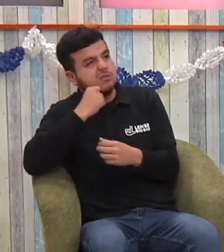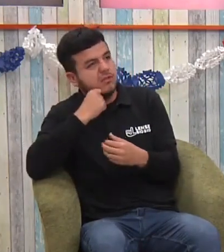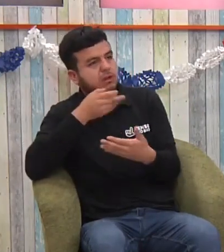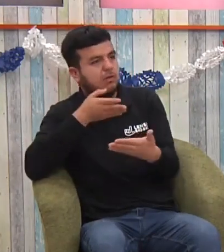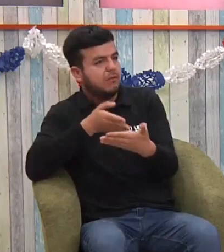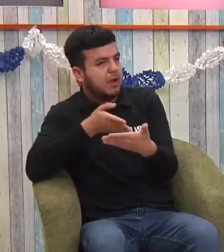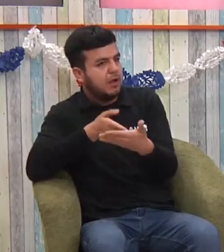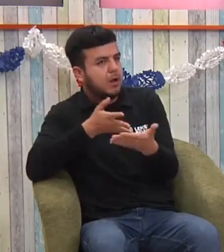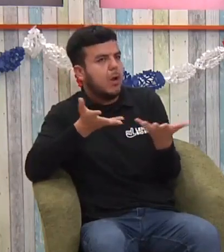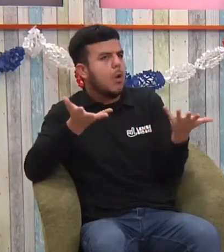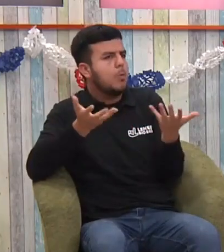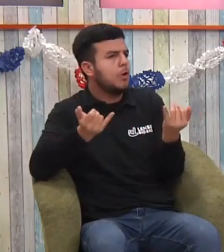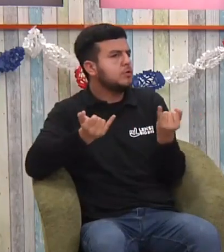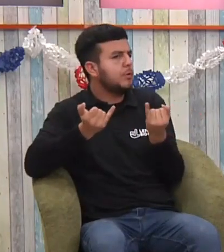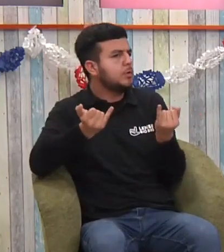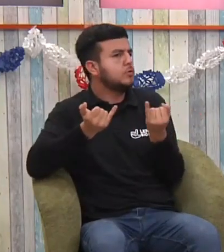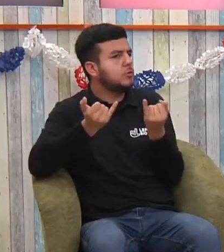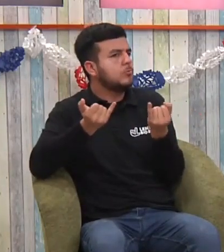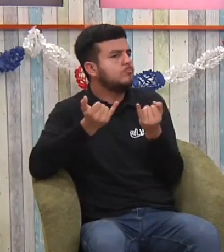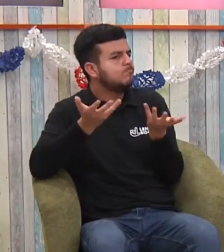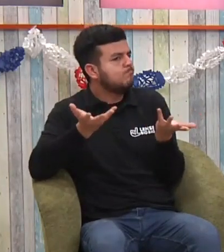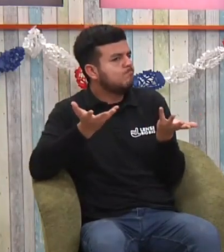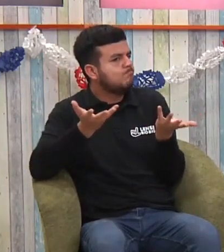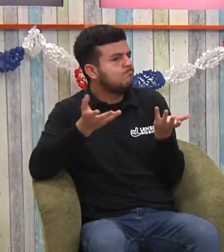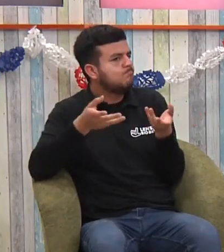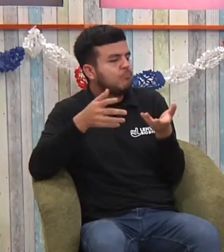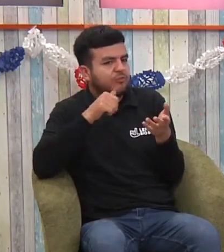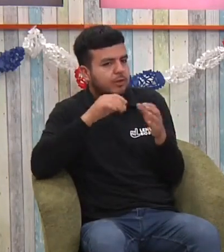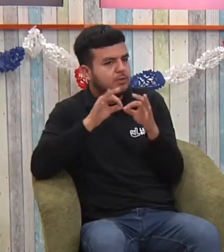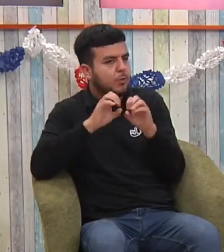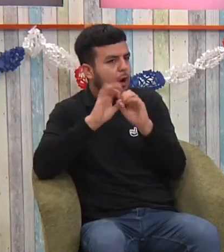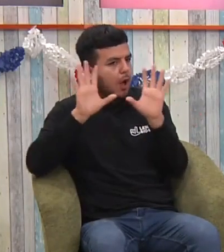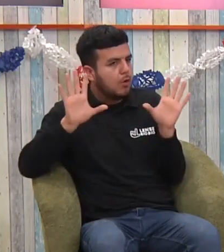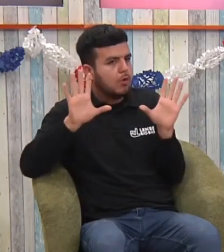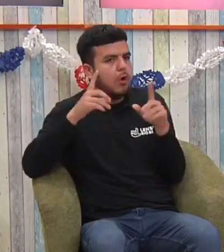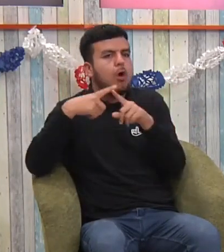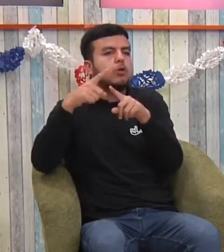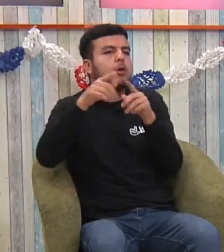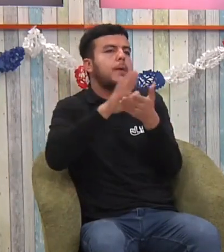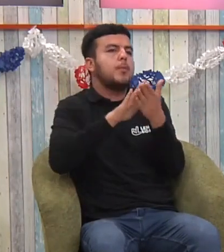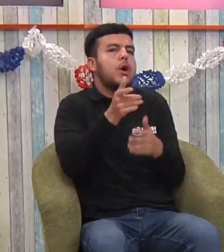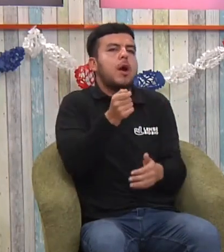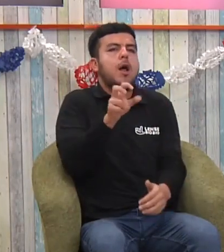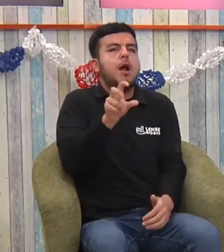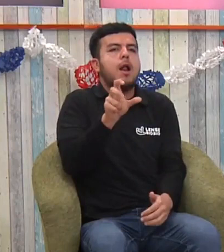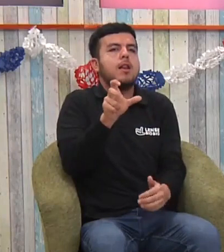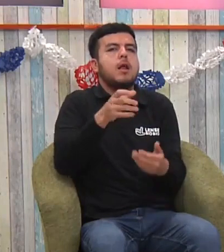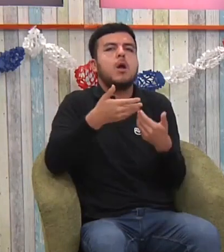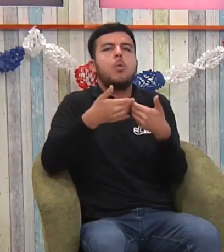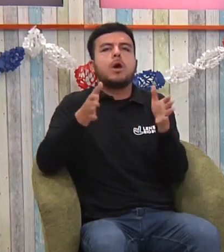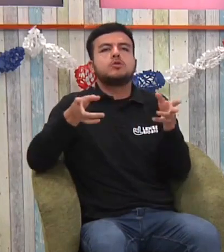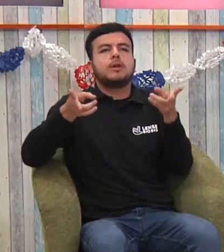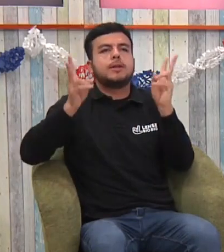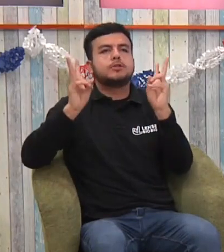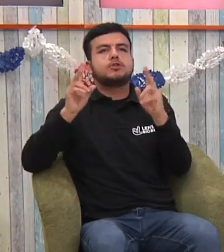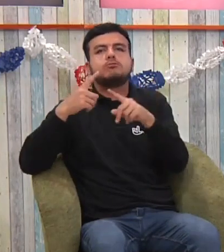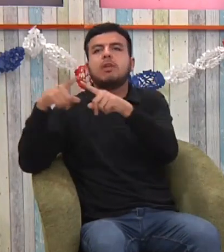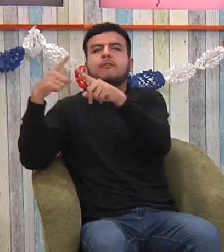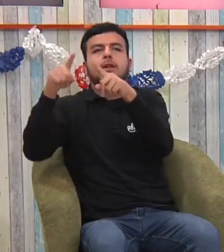Y hay muchos espacios en los que lamentablemente no tenemos ese acceso, porque no hay interpretación, que no recibimos la información clara. Lo que tú